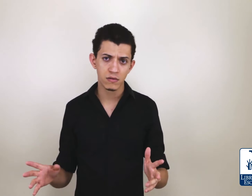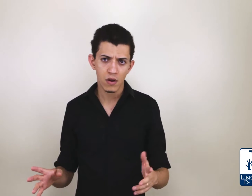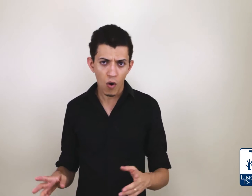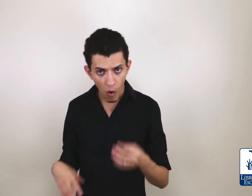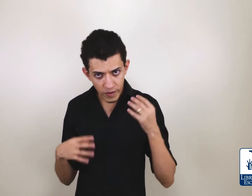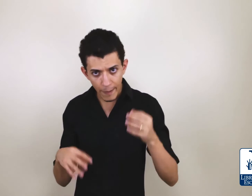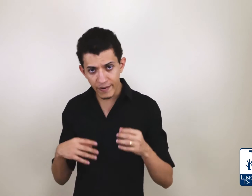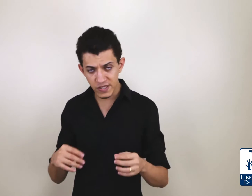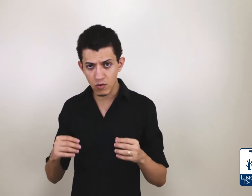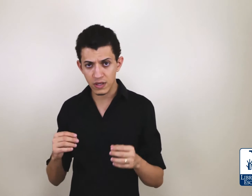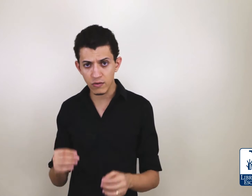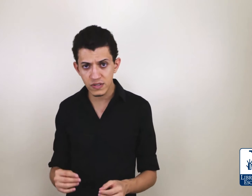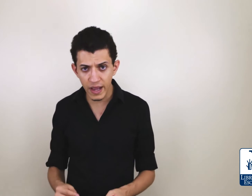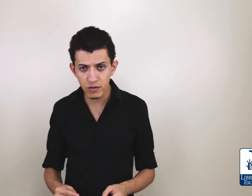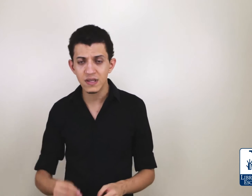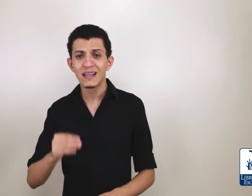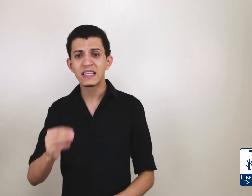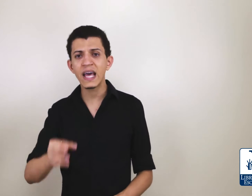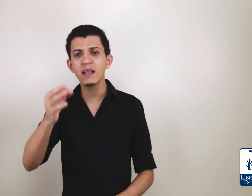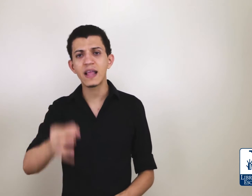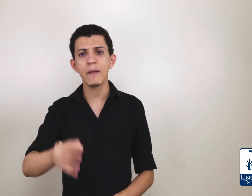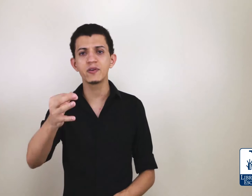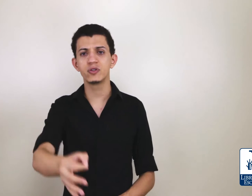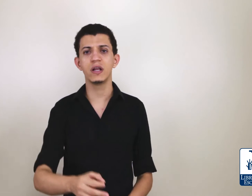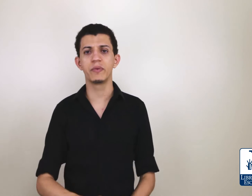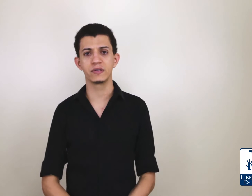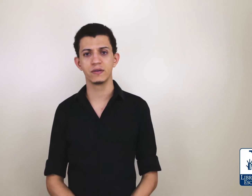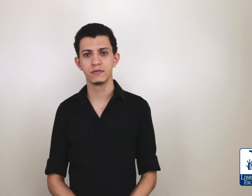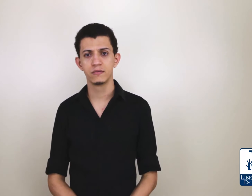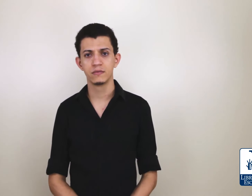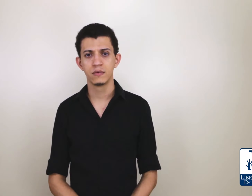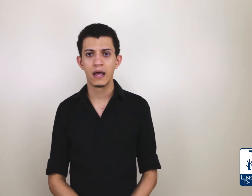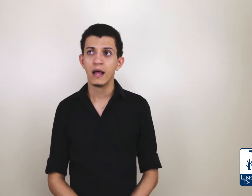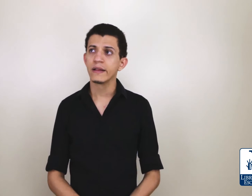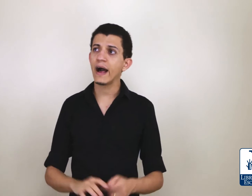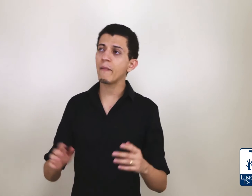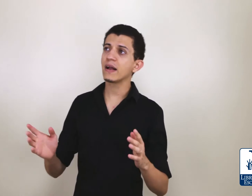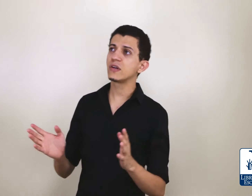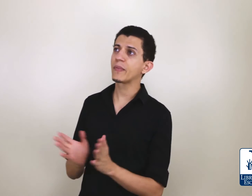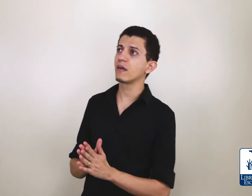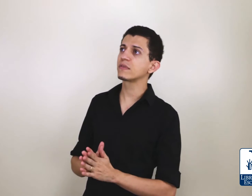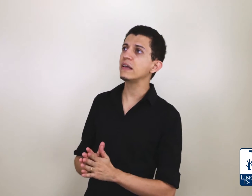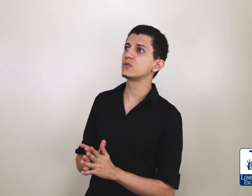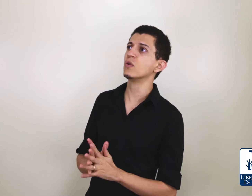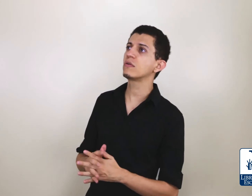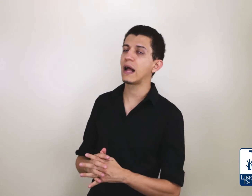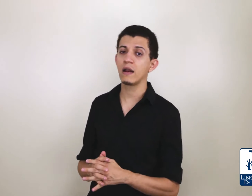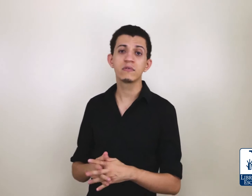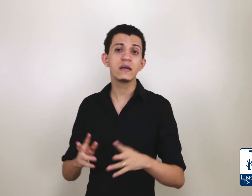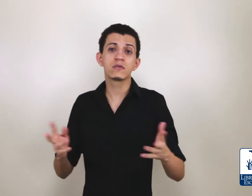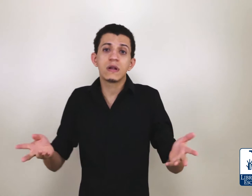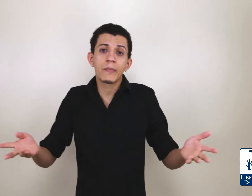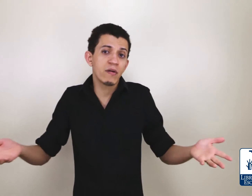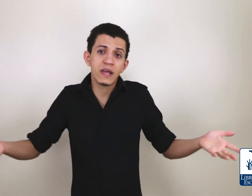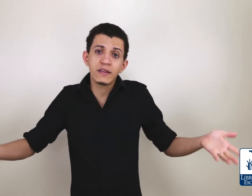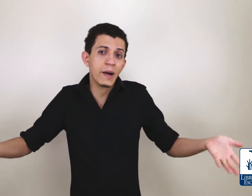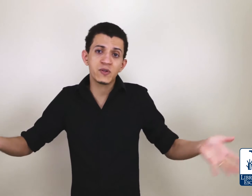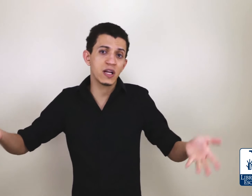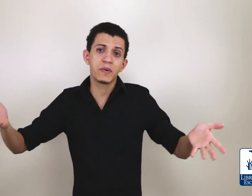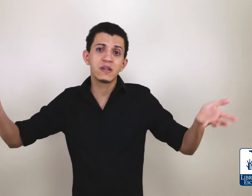ou dá para você contar nos dedos, tem intérprete de Libras. Tá, Max, é porque não tem surdo lá. Não tem surdo lá porque não tem intérprete de Libras